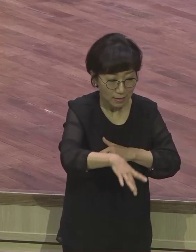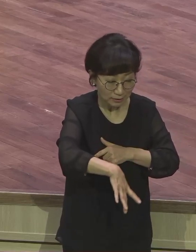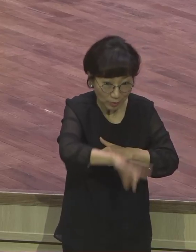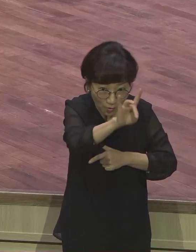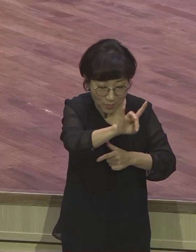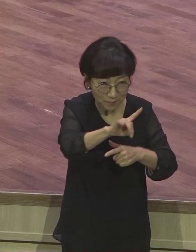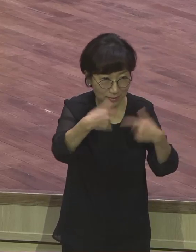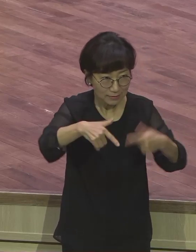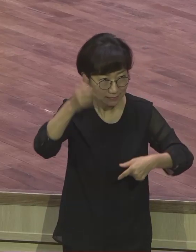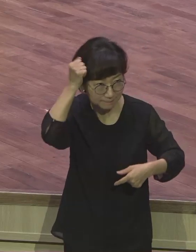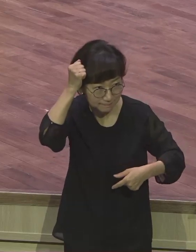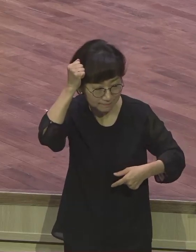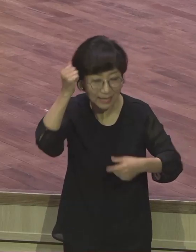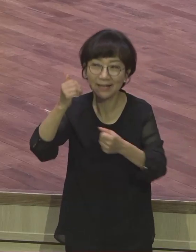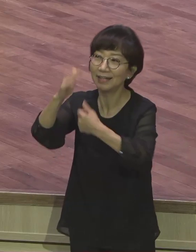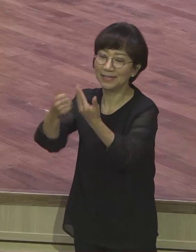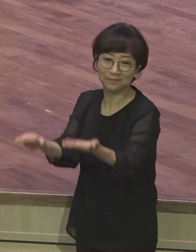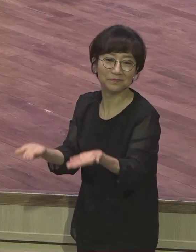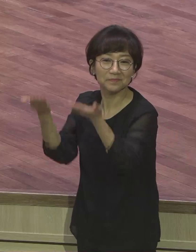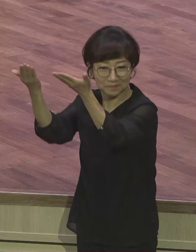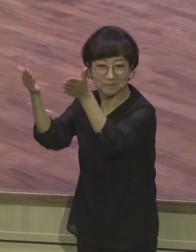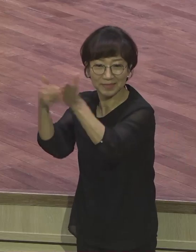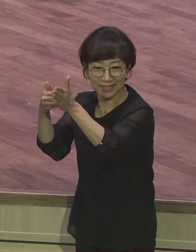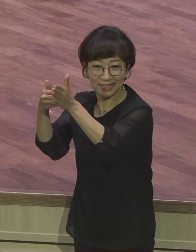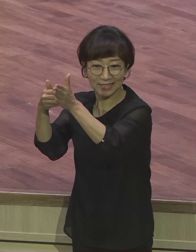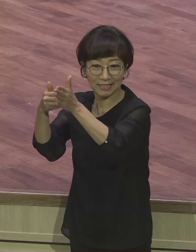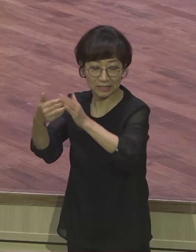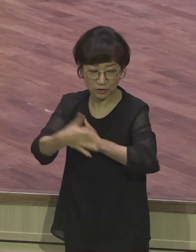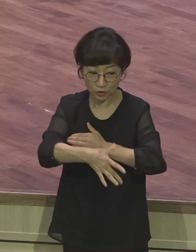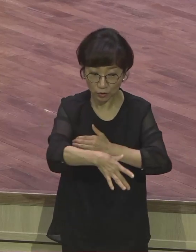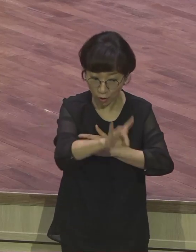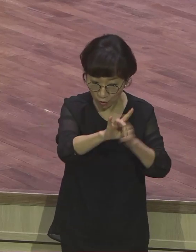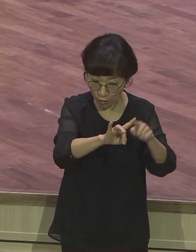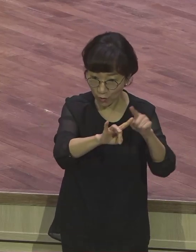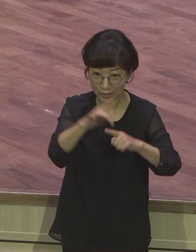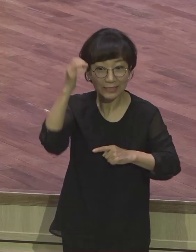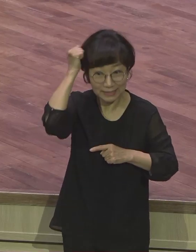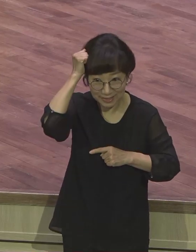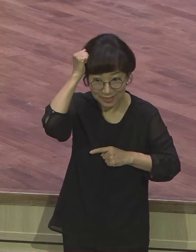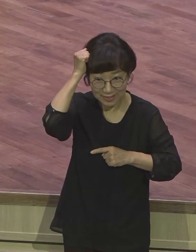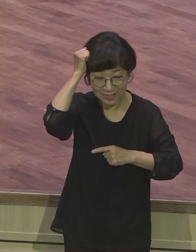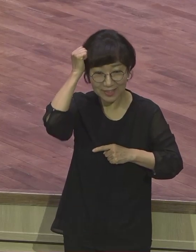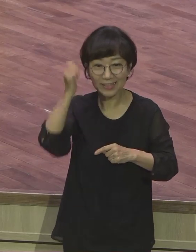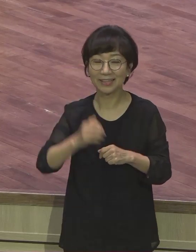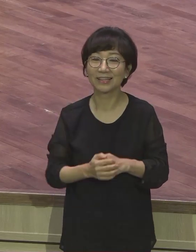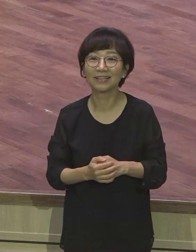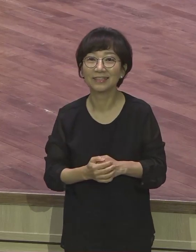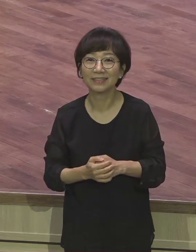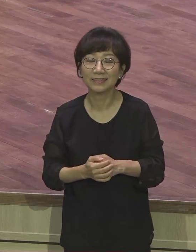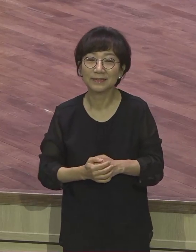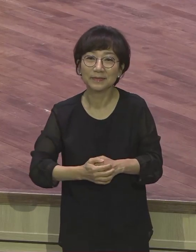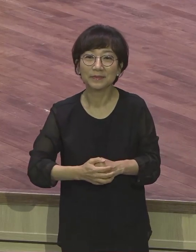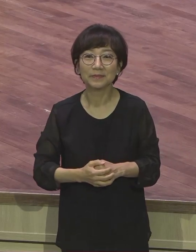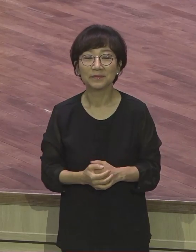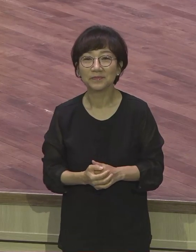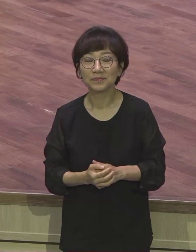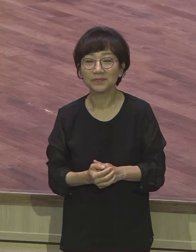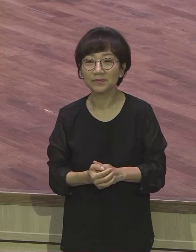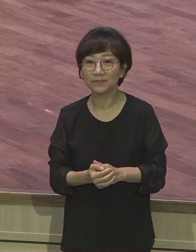하나님께 드렸어요. 처음 거 하나님께 드리는 이러한 축복을 받았어요. 이것을